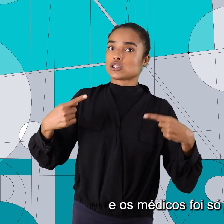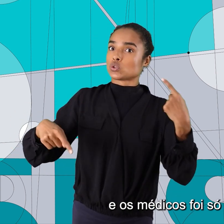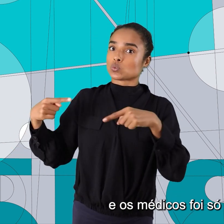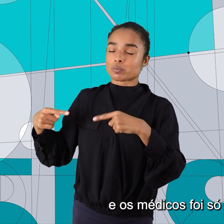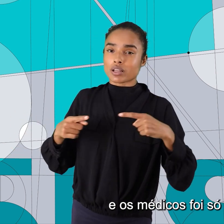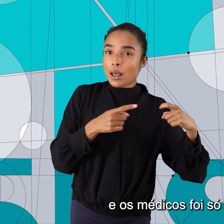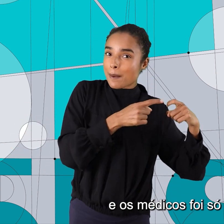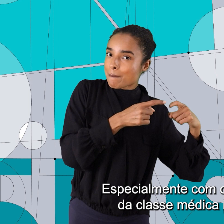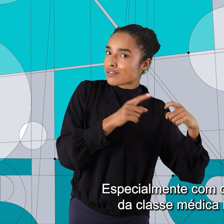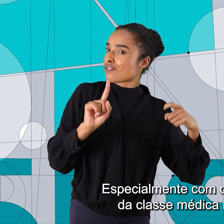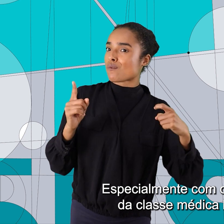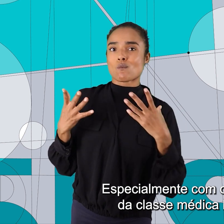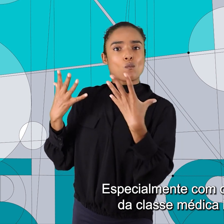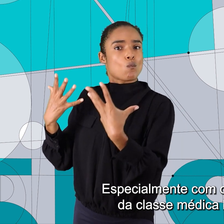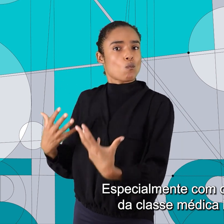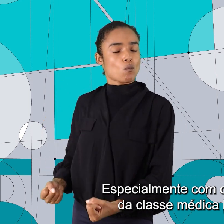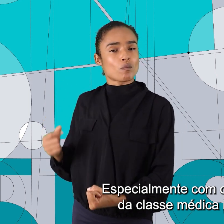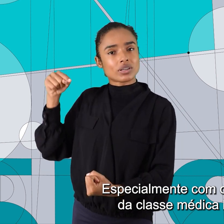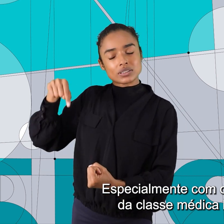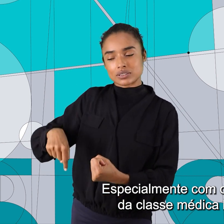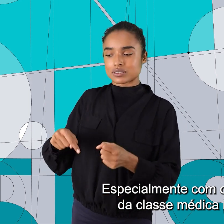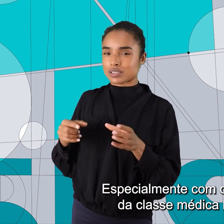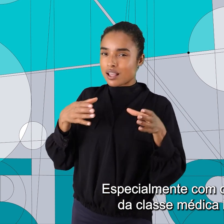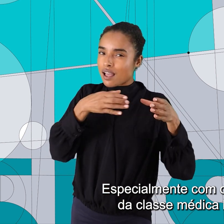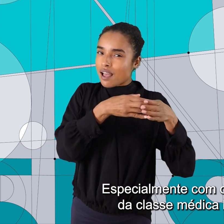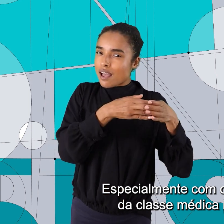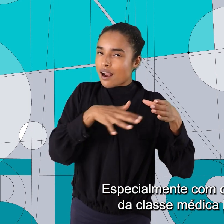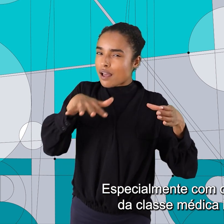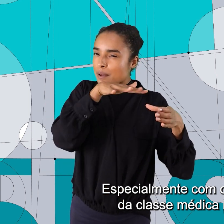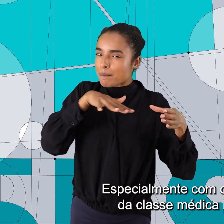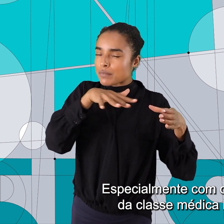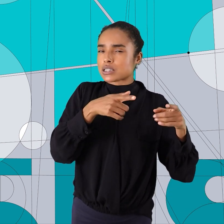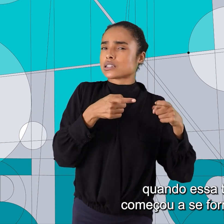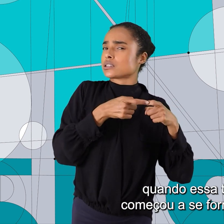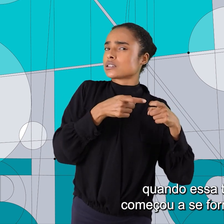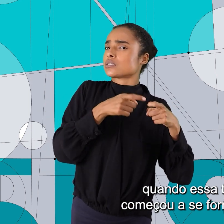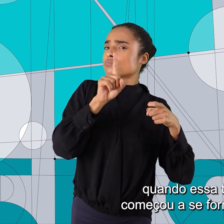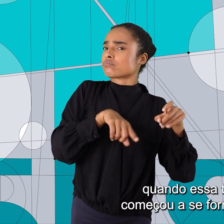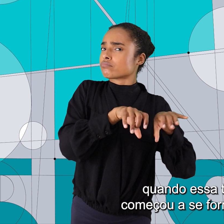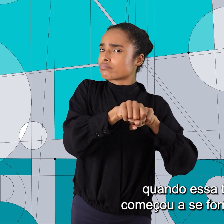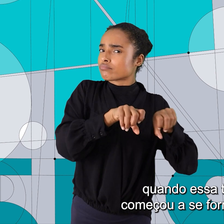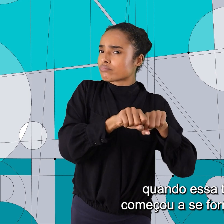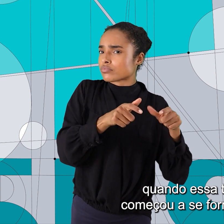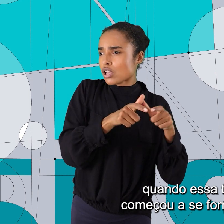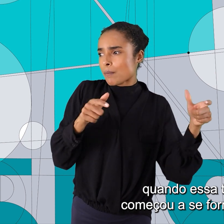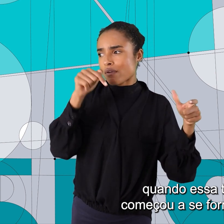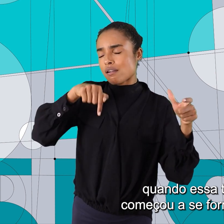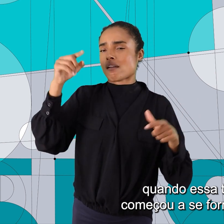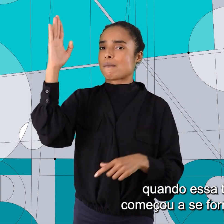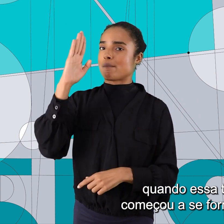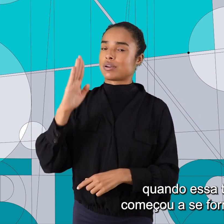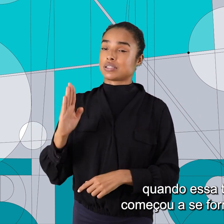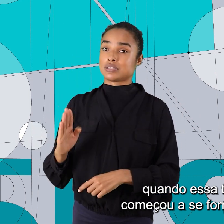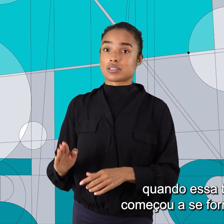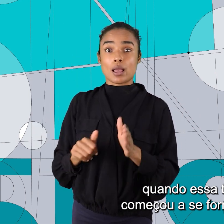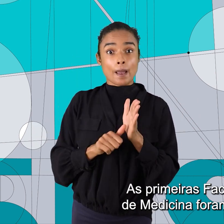crescendo. Especialmente com o surgimento da classe médica brasileira, quando essa turma começou a se formar aqui.